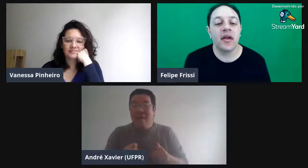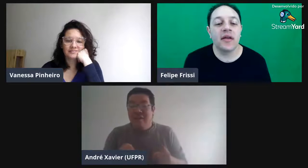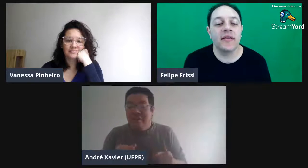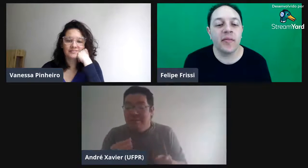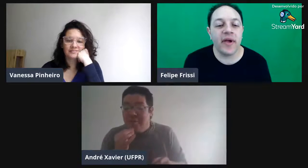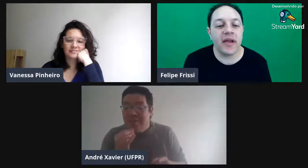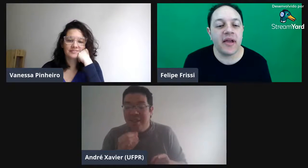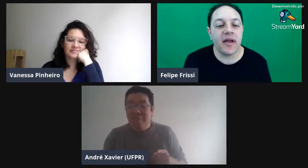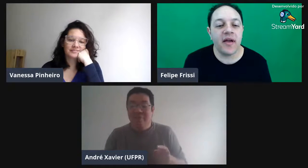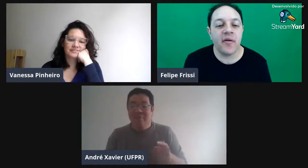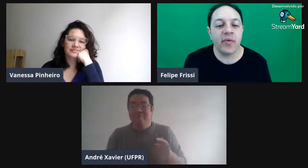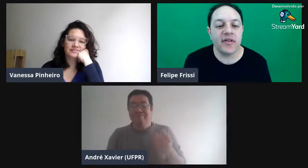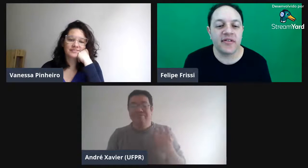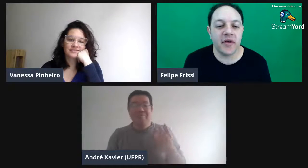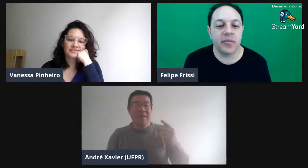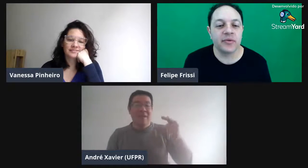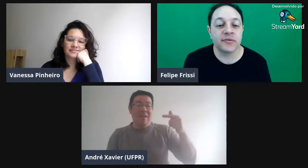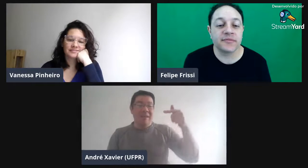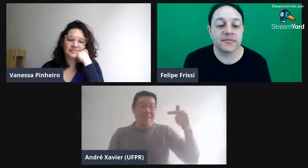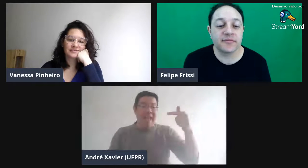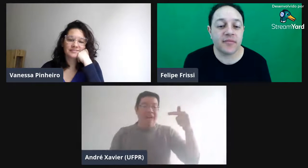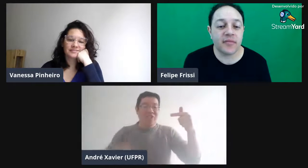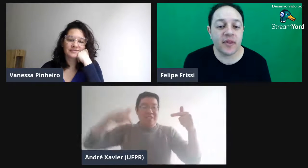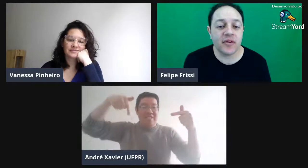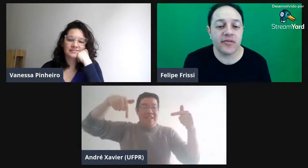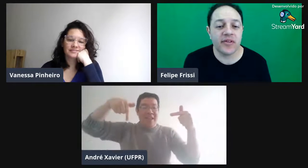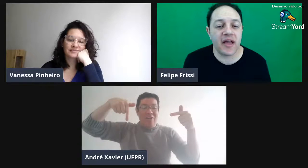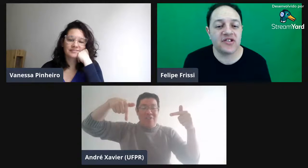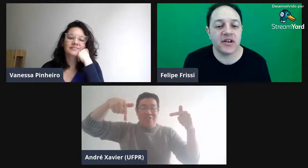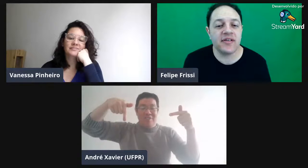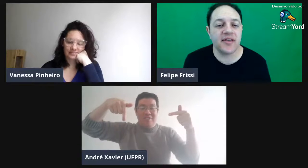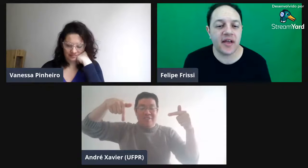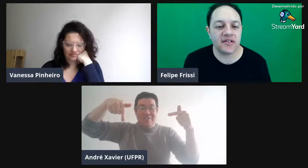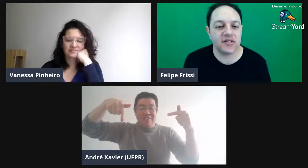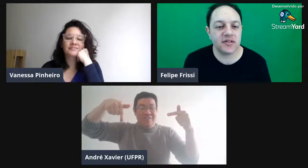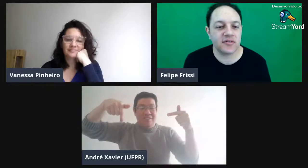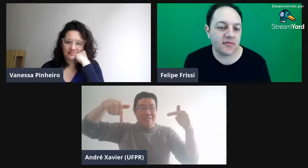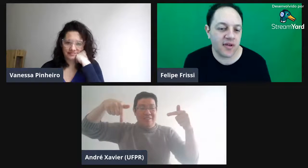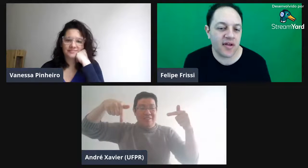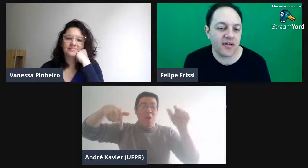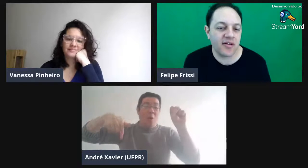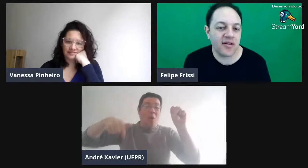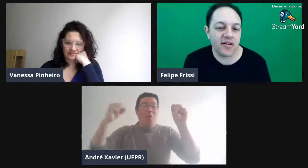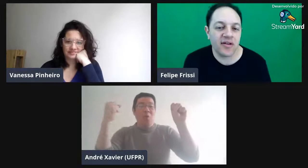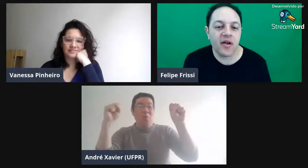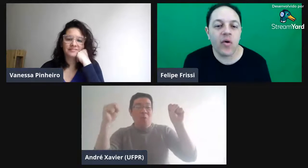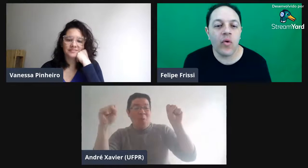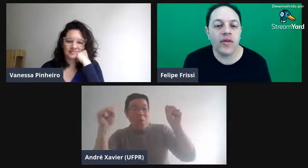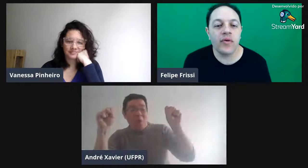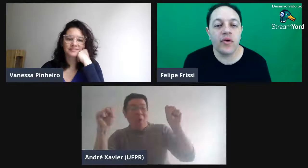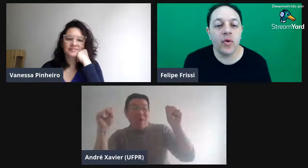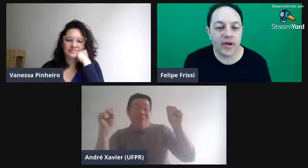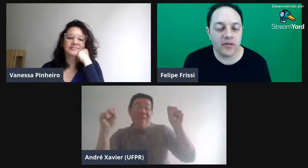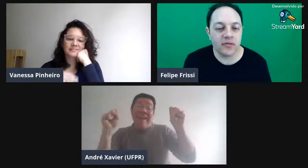Também, é, por exemplo, o sete e sete, né? Oito e oito.